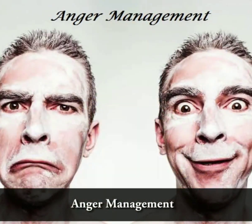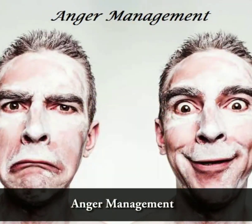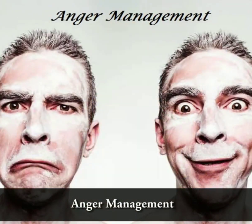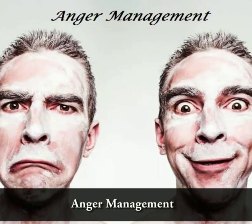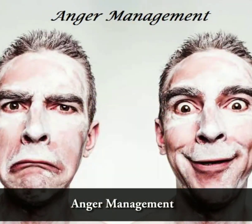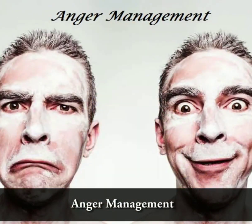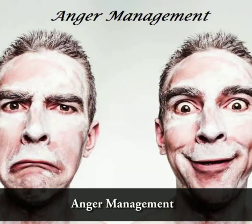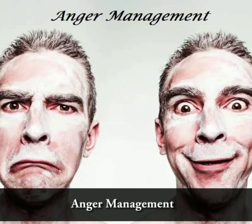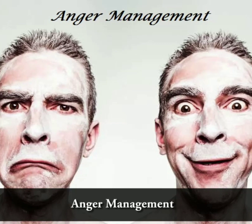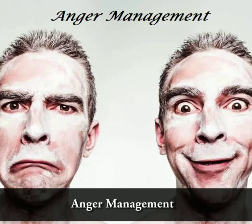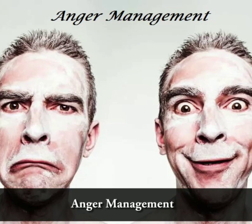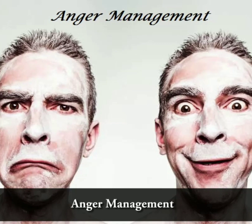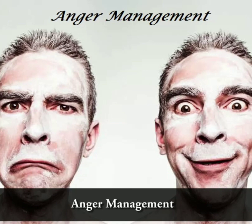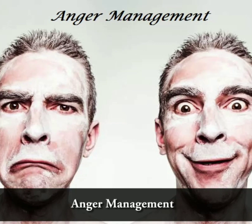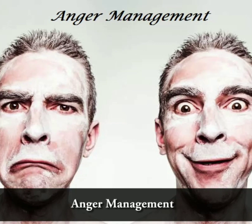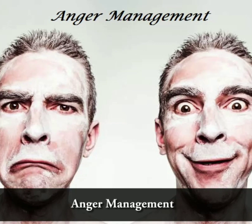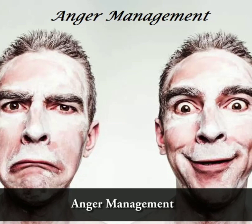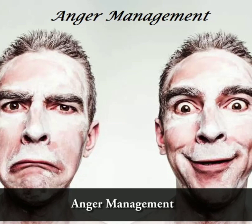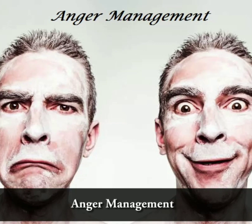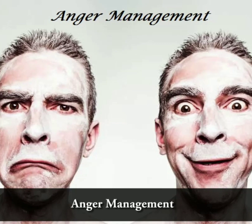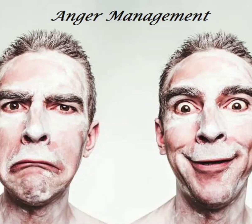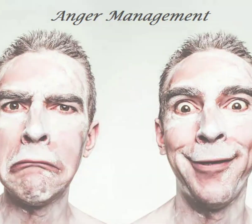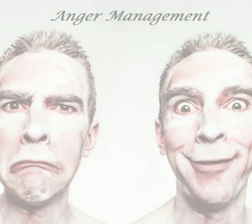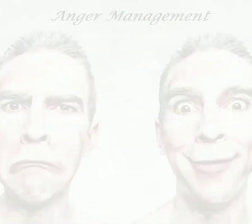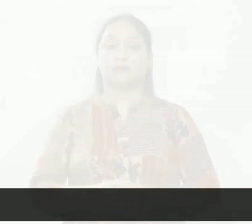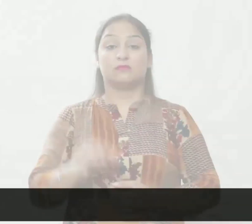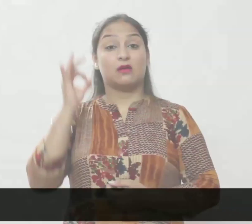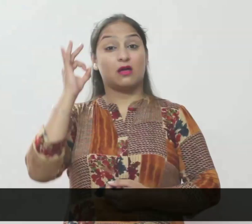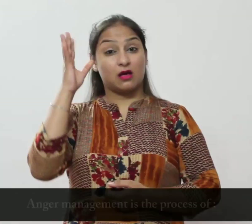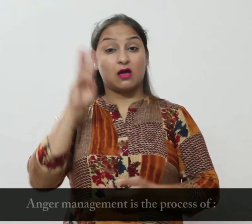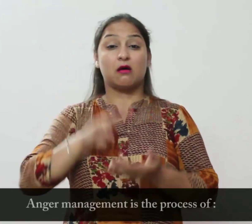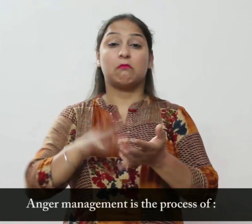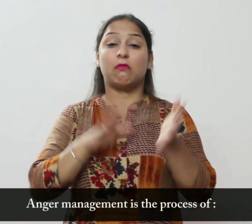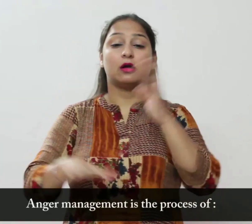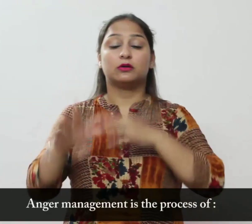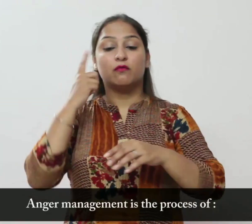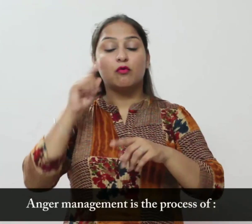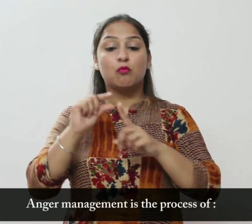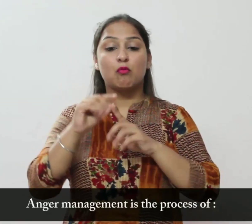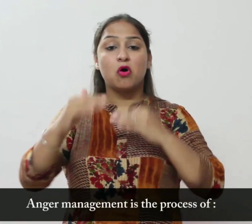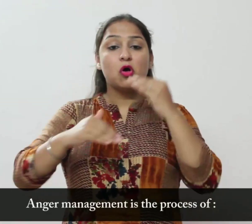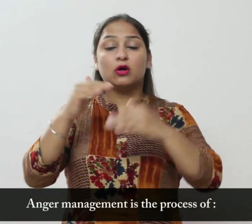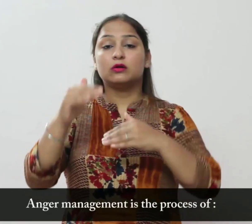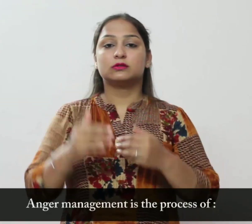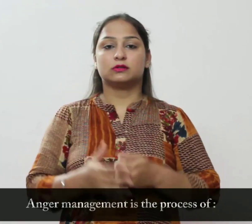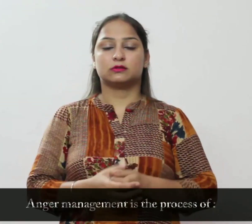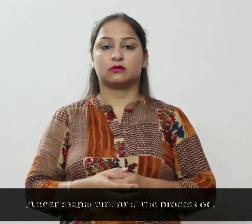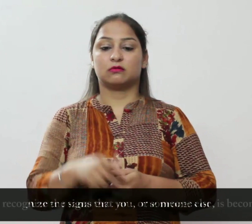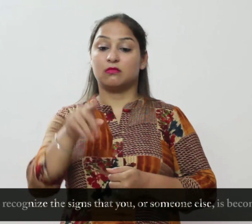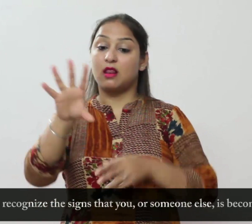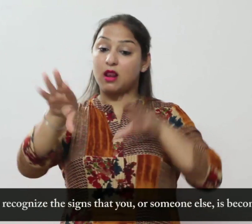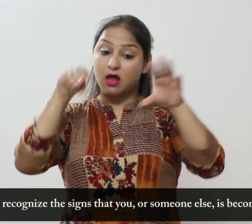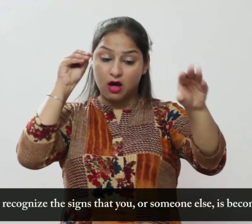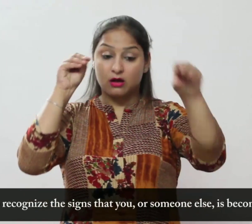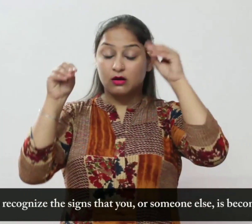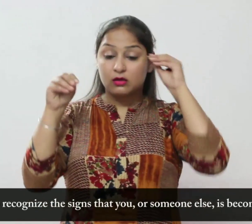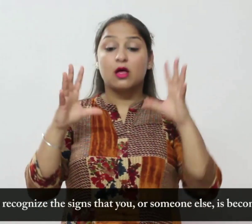क्रोध प्रबंदक की प्रक्रिया है उस संकेतों को